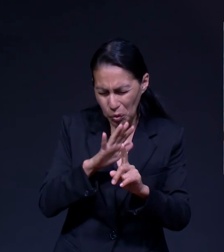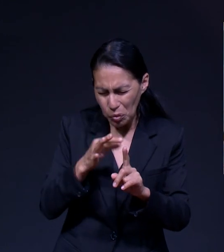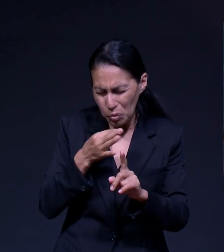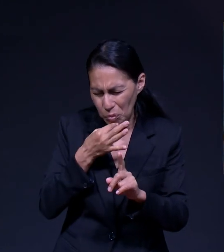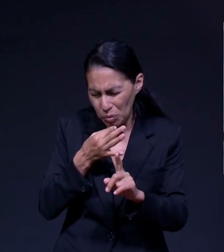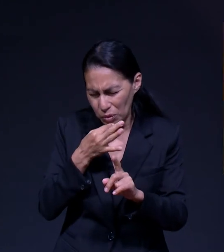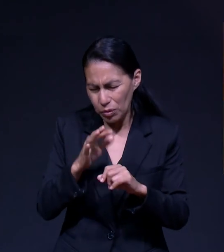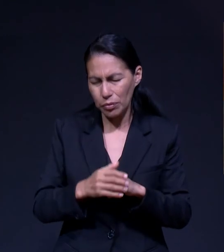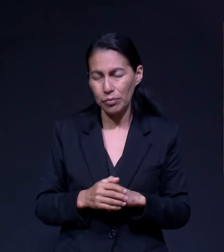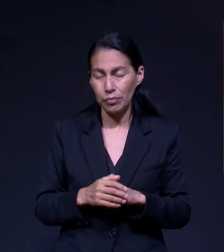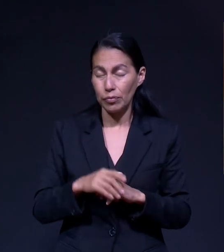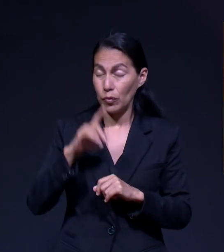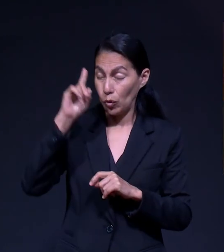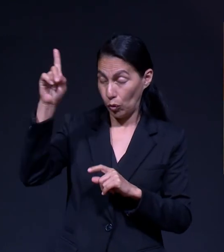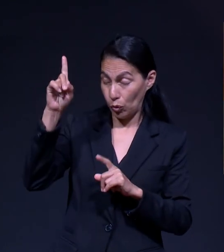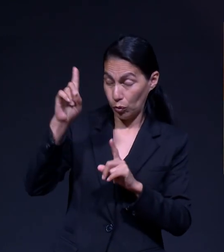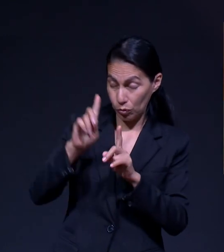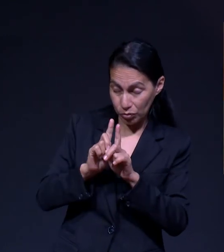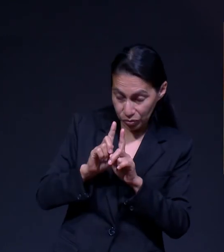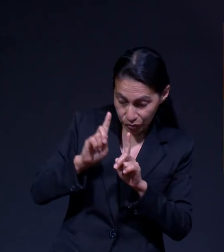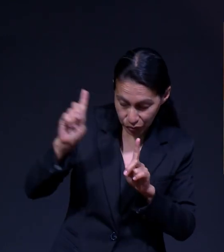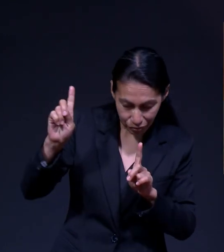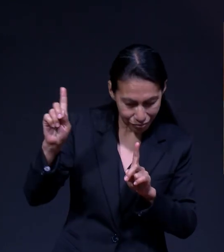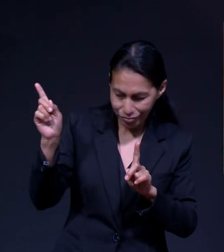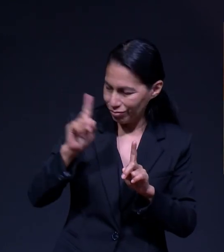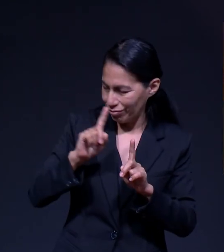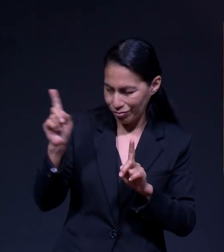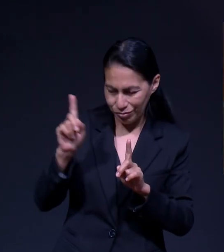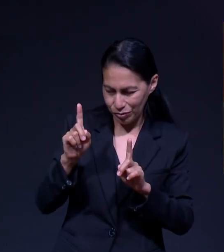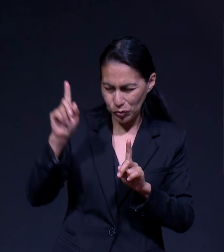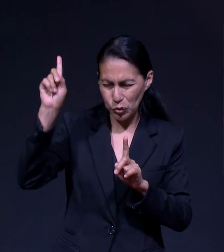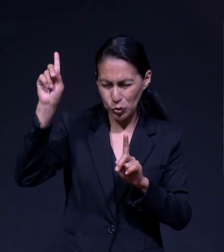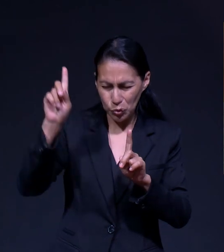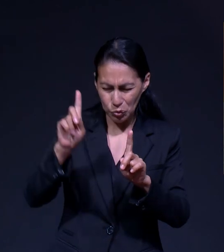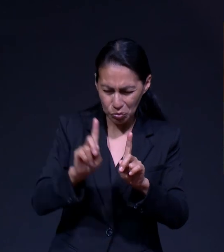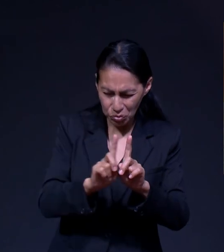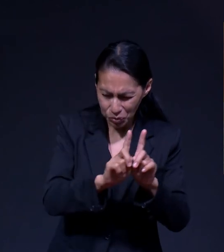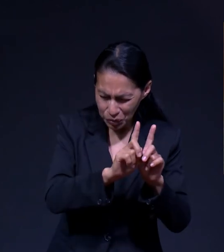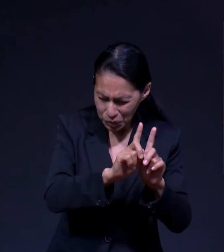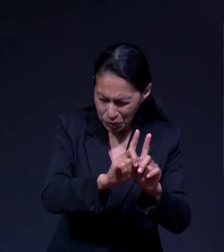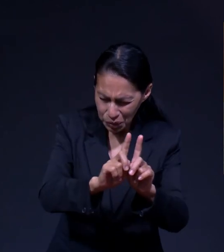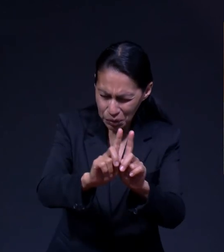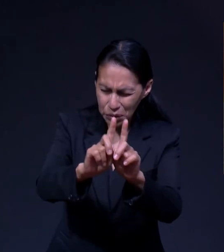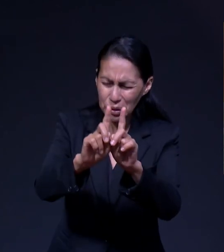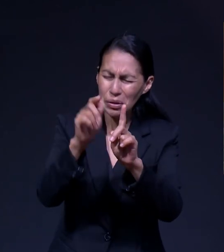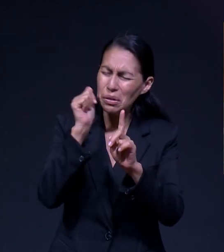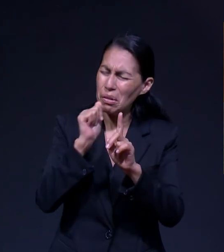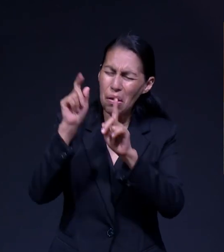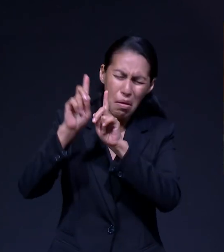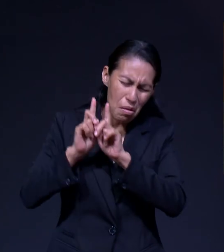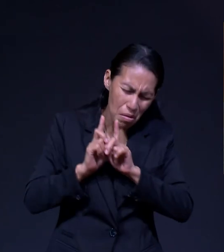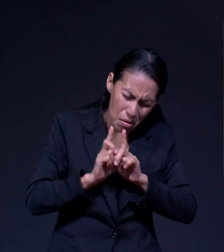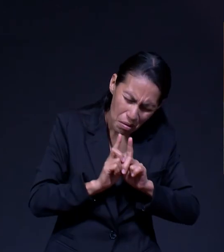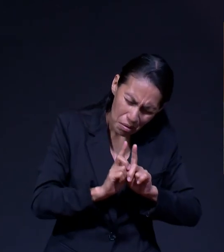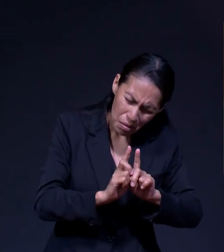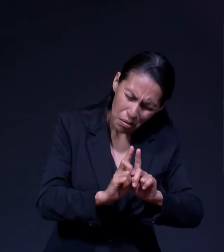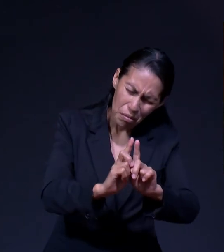Amén. Tú no nos abandonas, tú no les abandonas. Siempre estás con nosotros cuidando nuestra